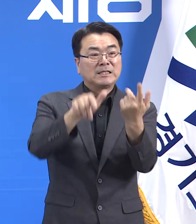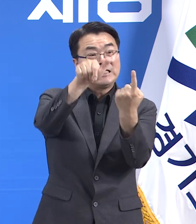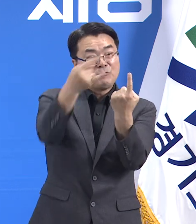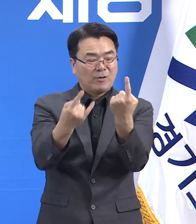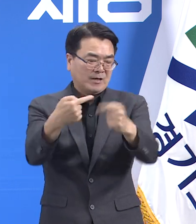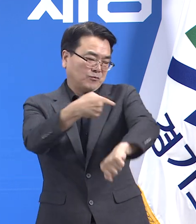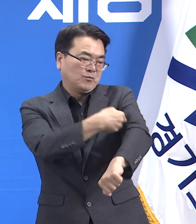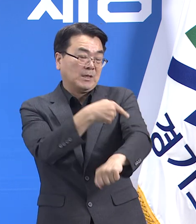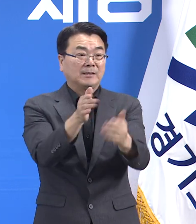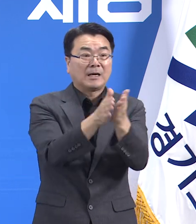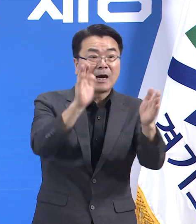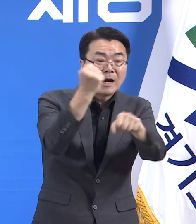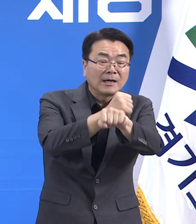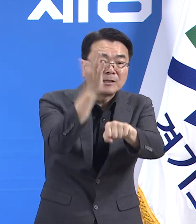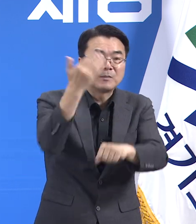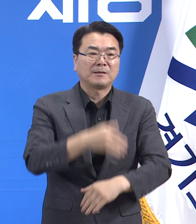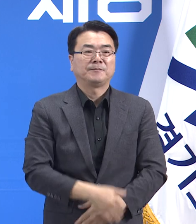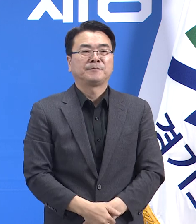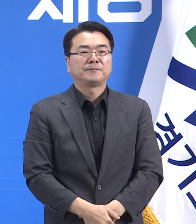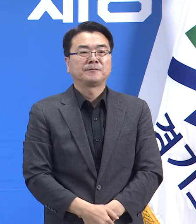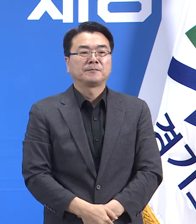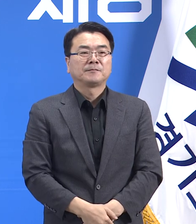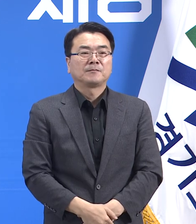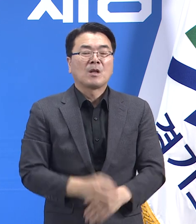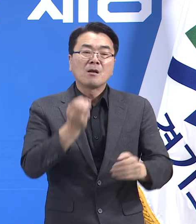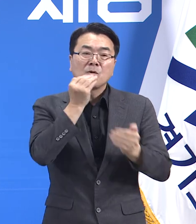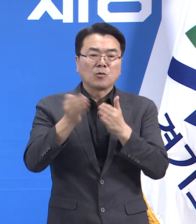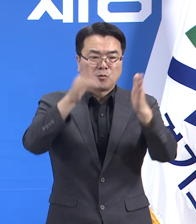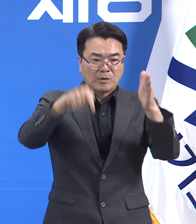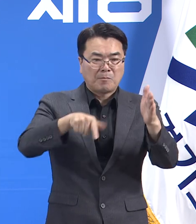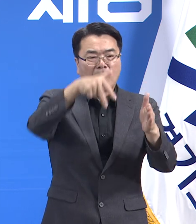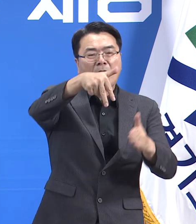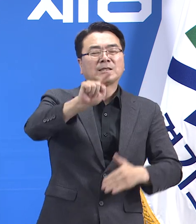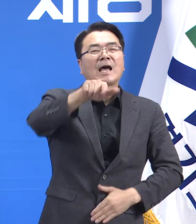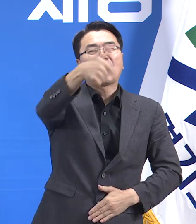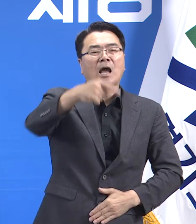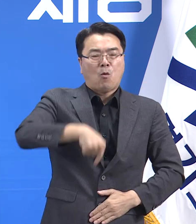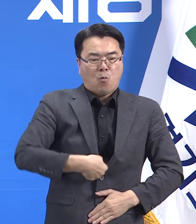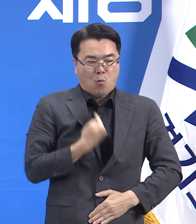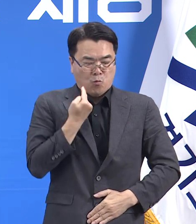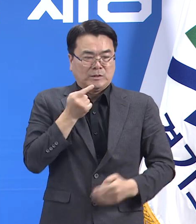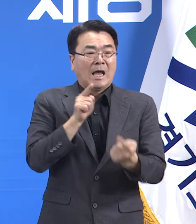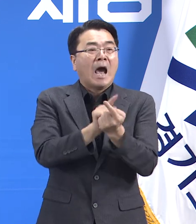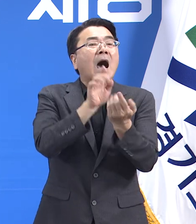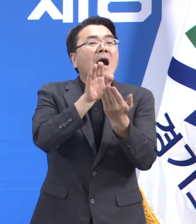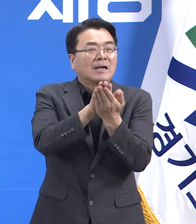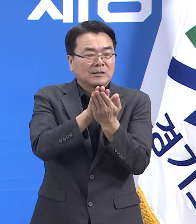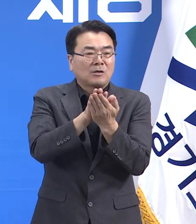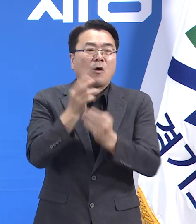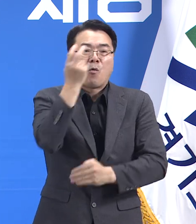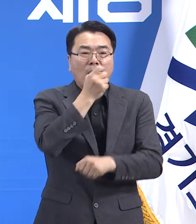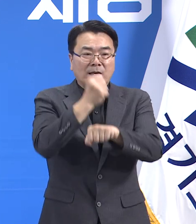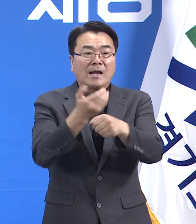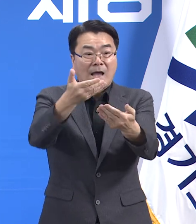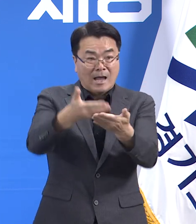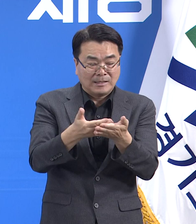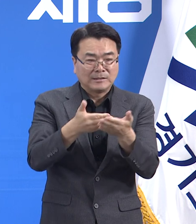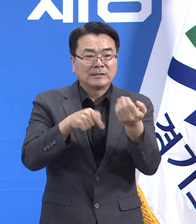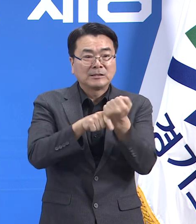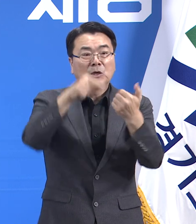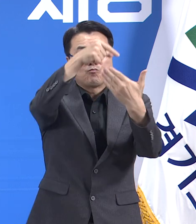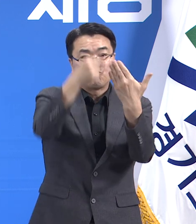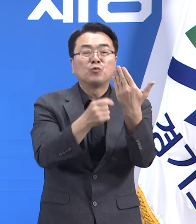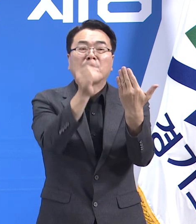다음은 경기도 자가치료 프로그램 운영 현황입니다. 8월 3일 0시 기준 844명이 자가치료